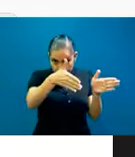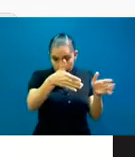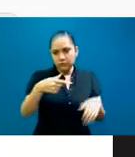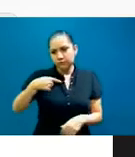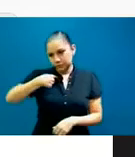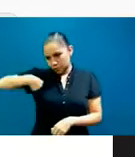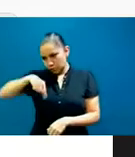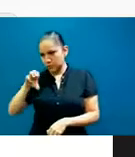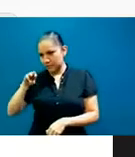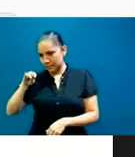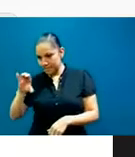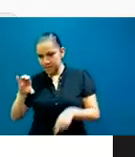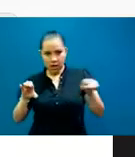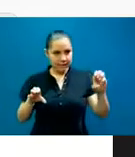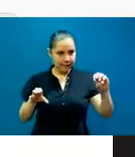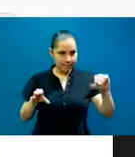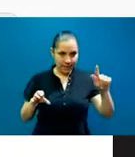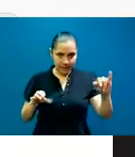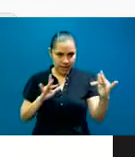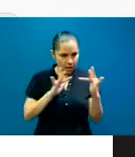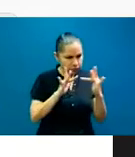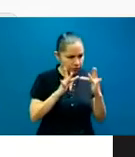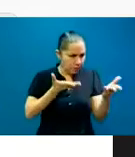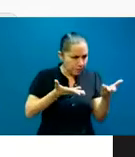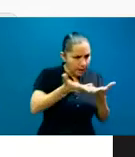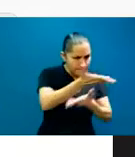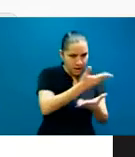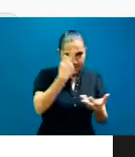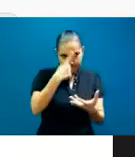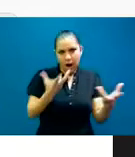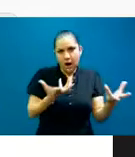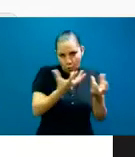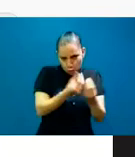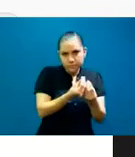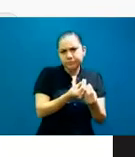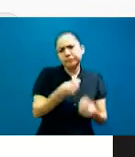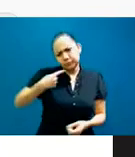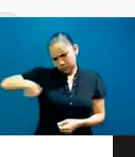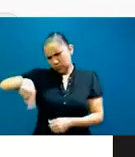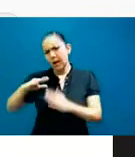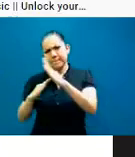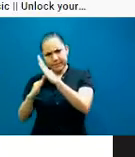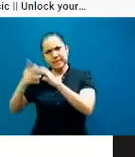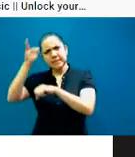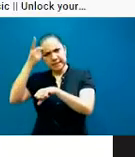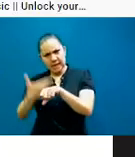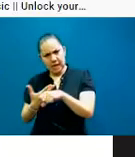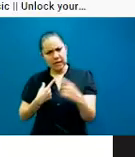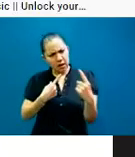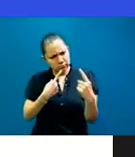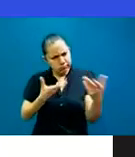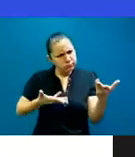para hacer cosas juntas. Y bueno, juntos, porque también fue con mi mesa directiva. Logramos apoyarnos